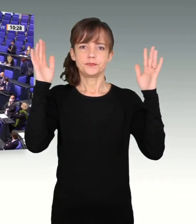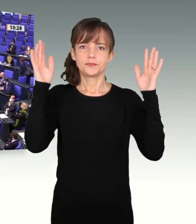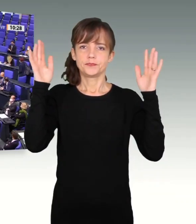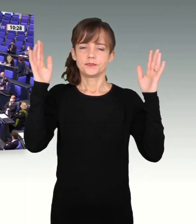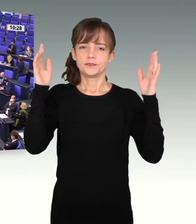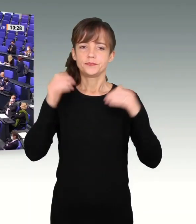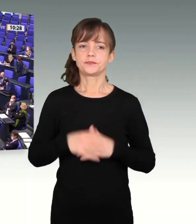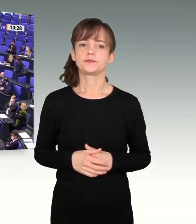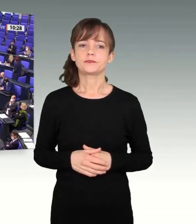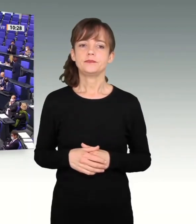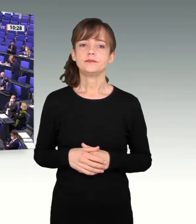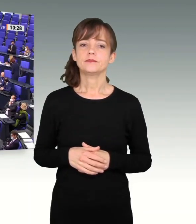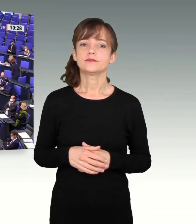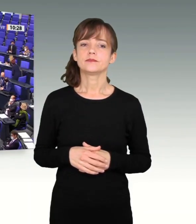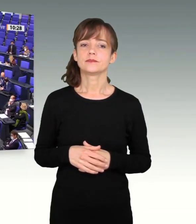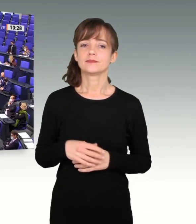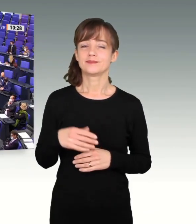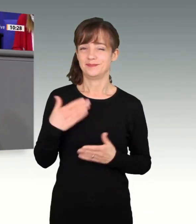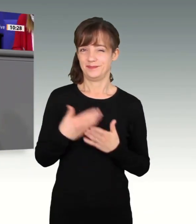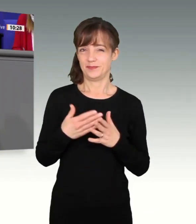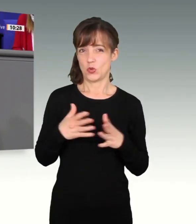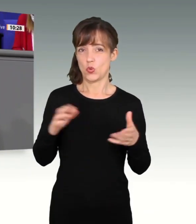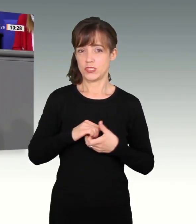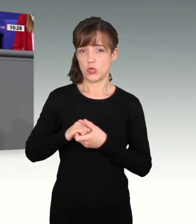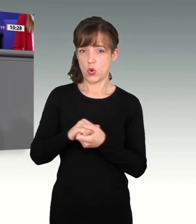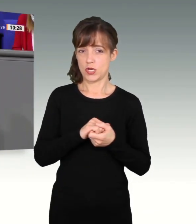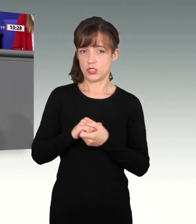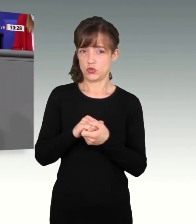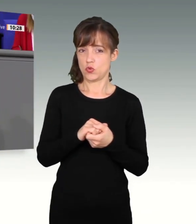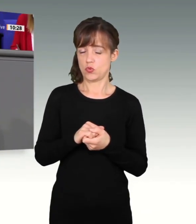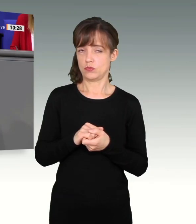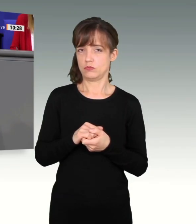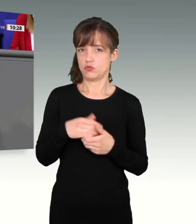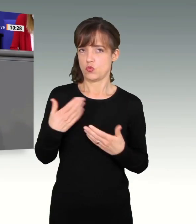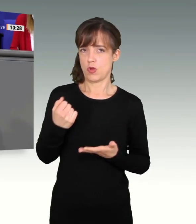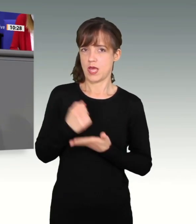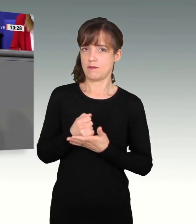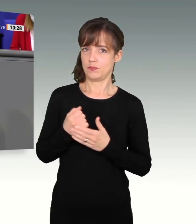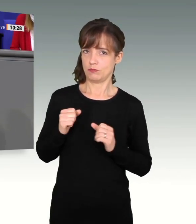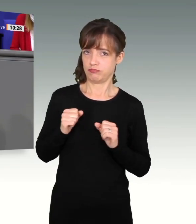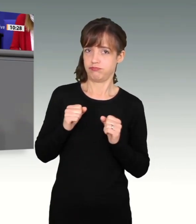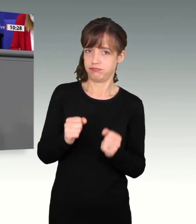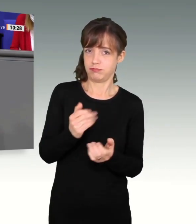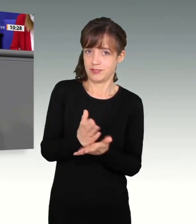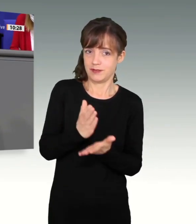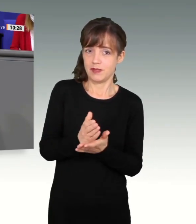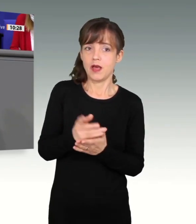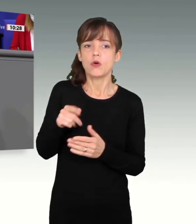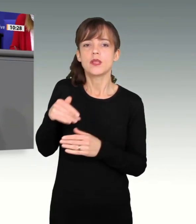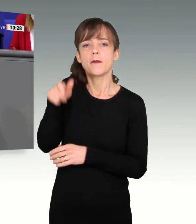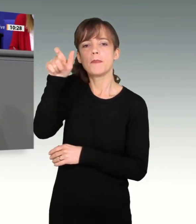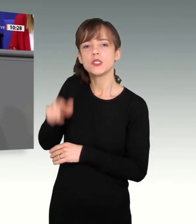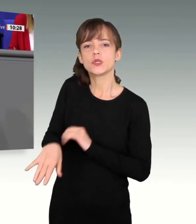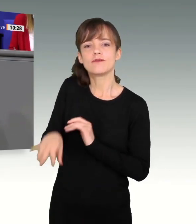Und wir haben nicht nur als Große Koalition dieses Amt mit guten Gründen eingerichtet. Wir haben dafür auch eine Person gefunden, die dieses Amt nach allgemeiner